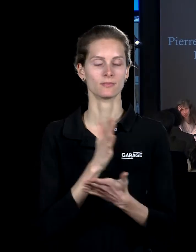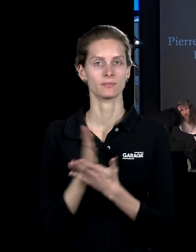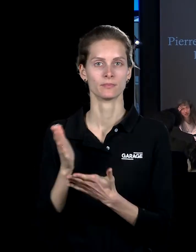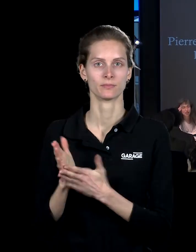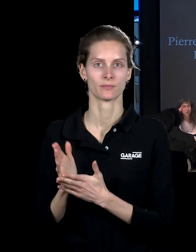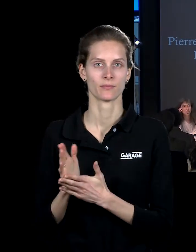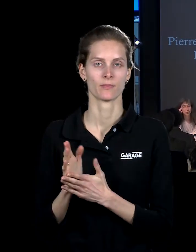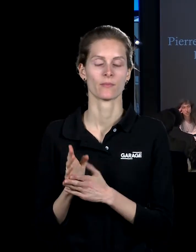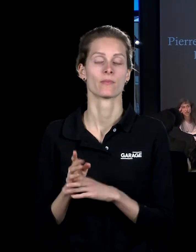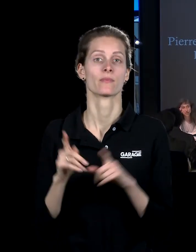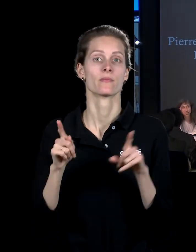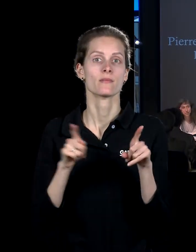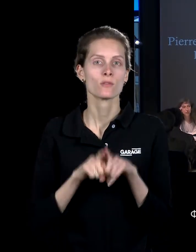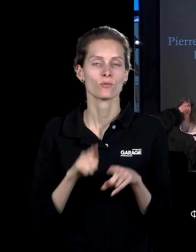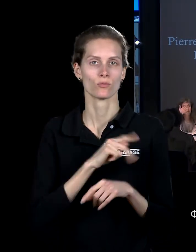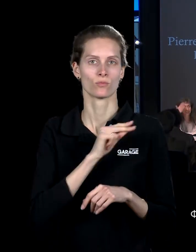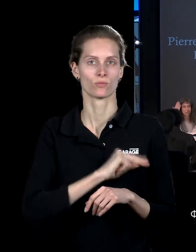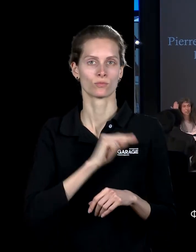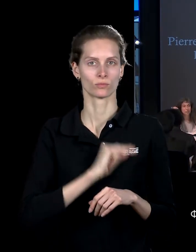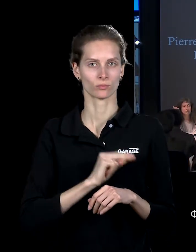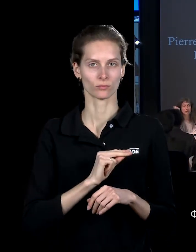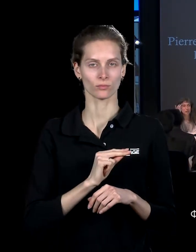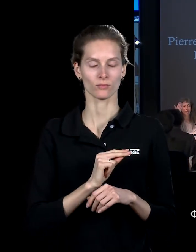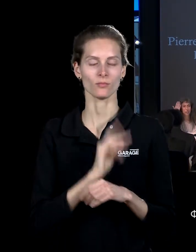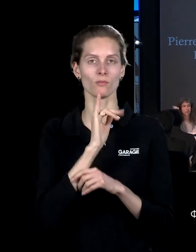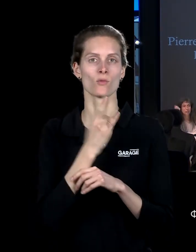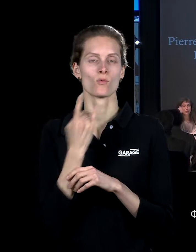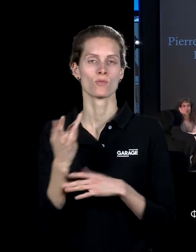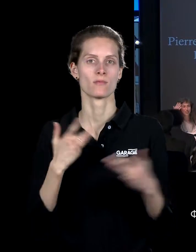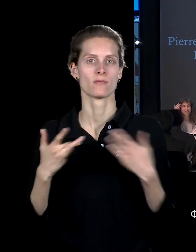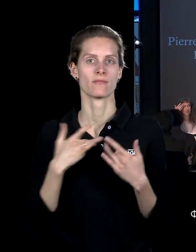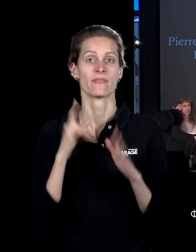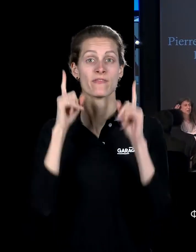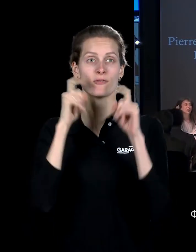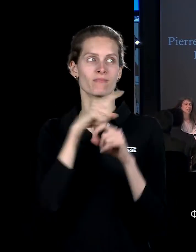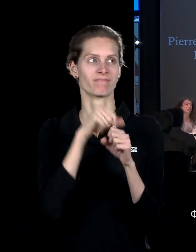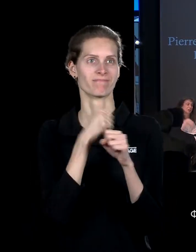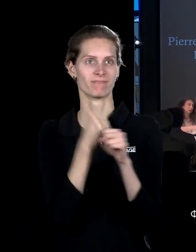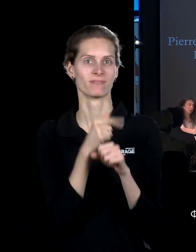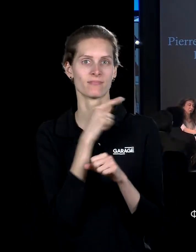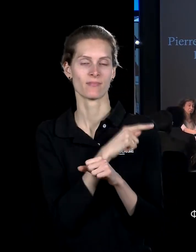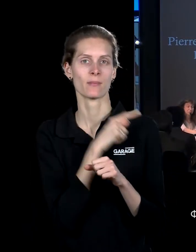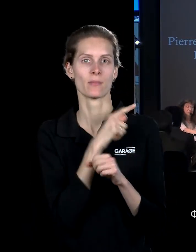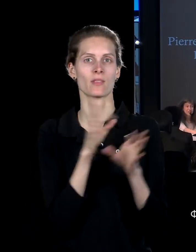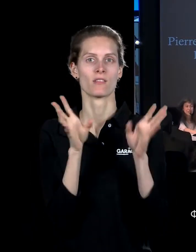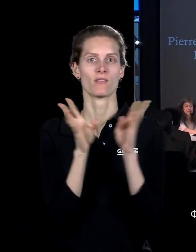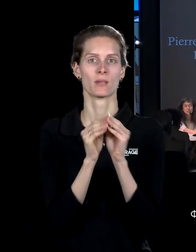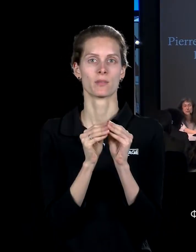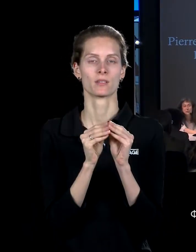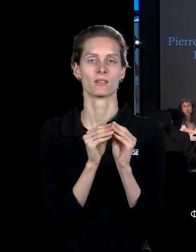числе в жанре кукольного театра. Поэтому фотография, которую я выбрала за главную, — это фотография, где он